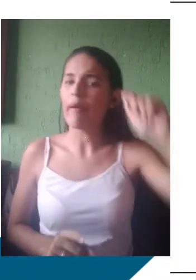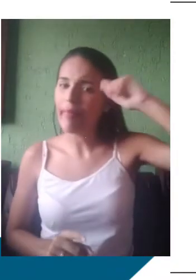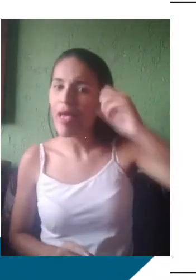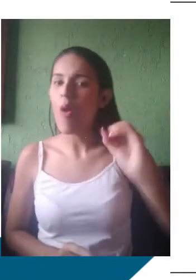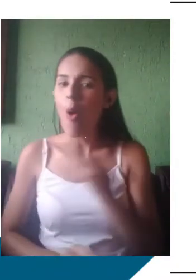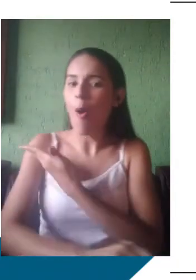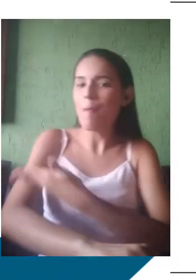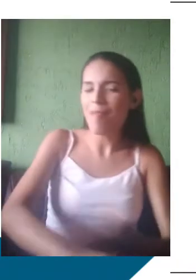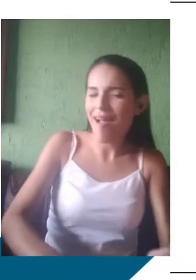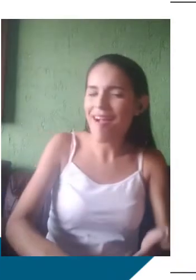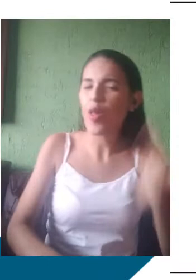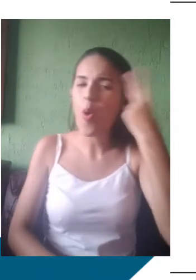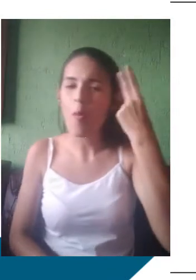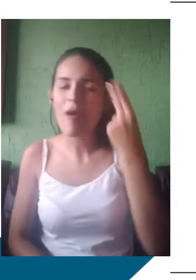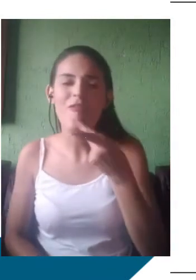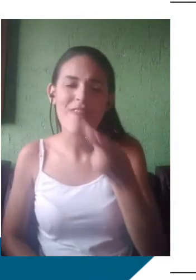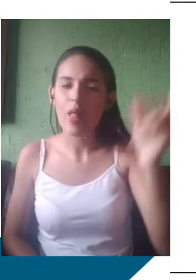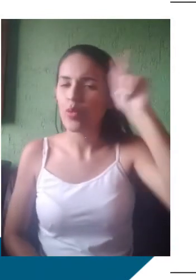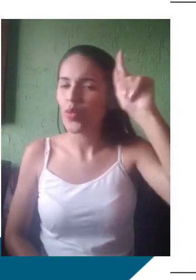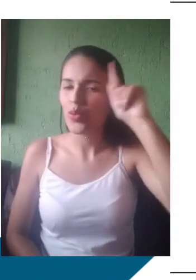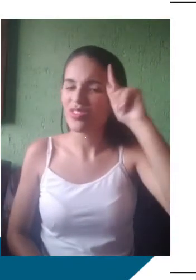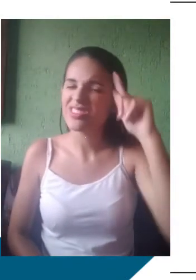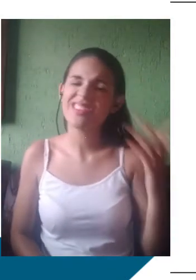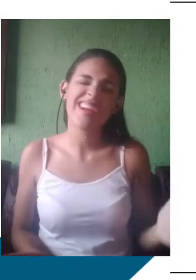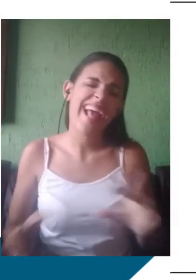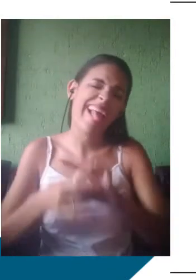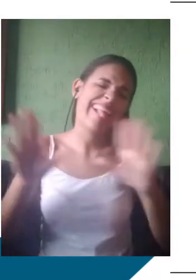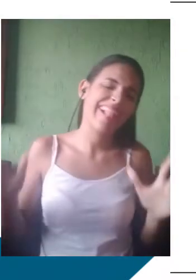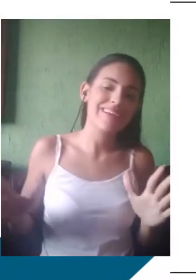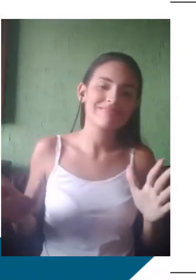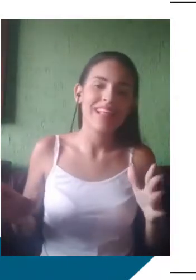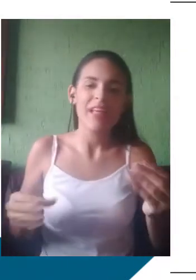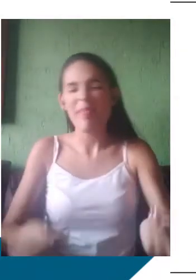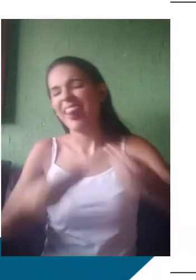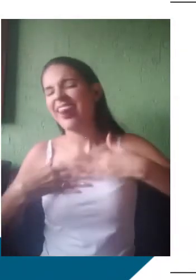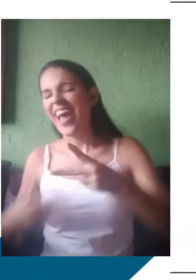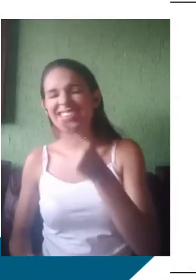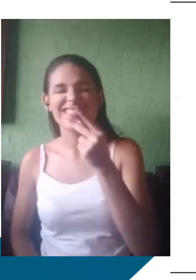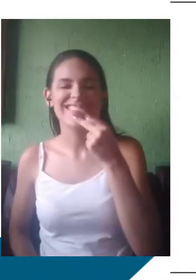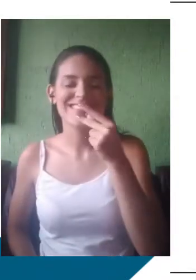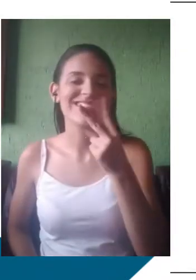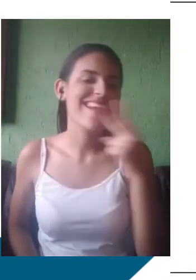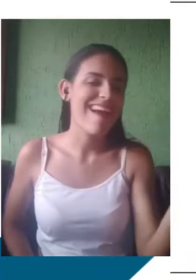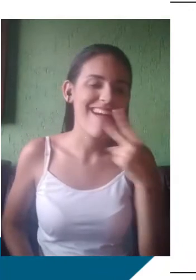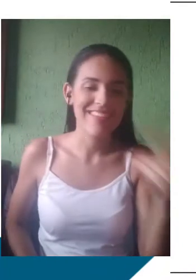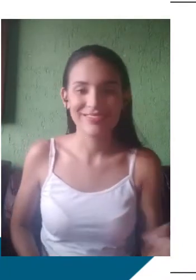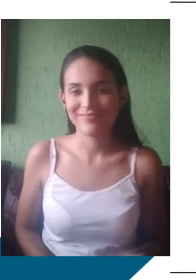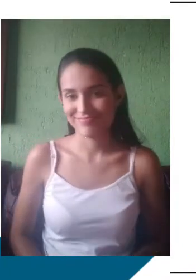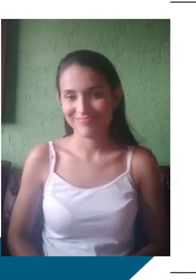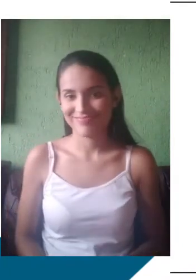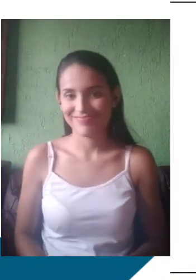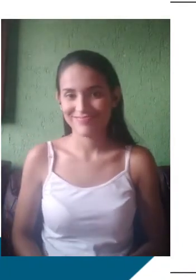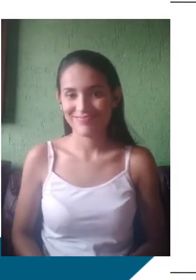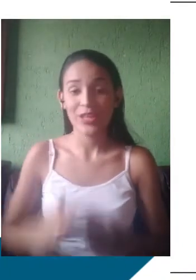todos os dias, deixa disso, camarada, me dá um cigarro. Variação diastrático-social é aquela variação que diz